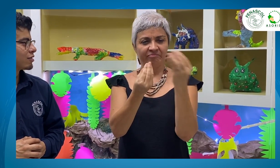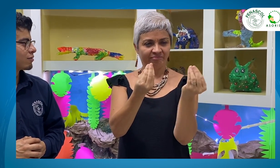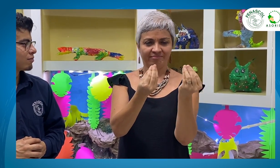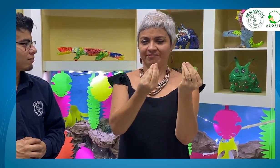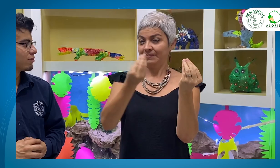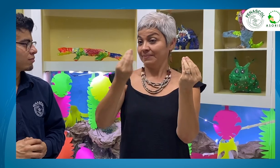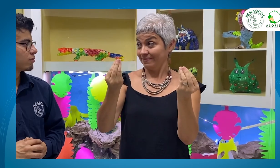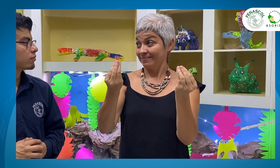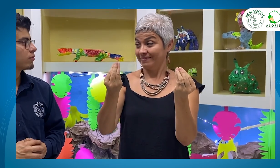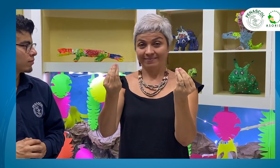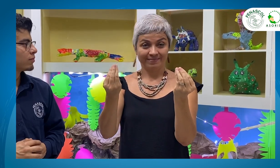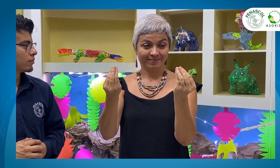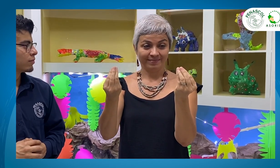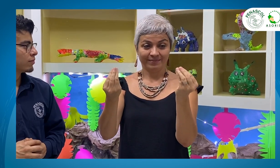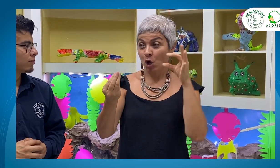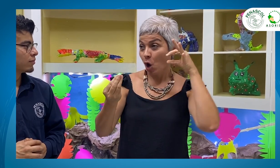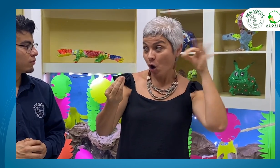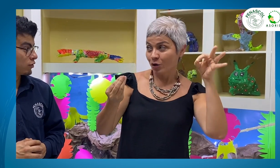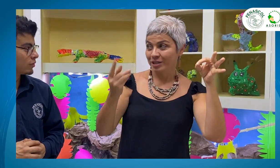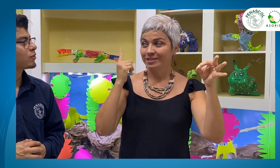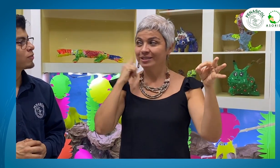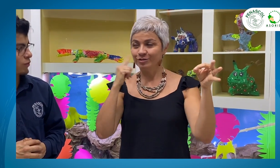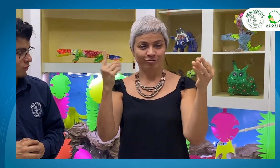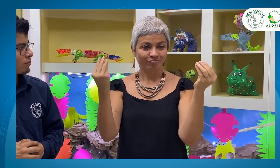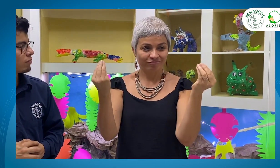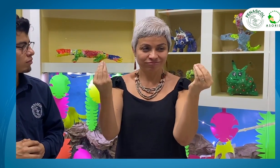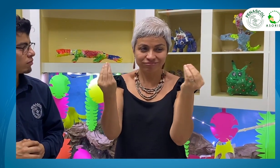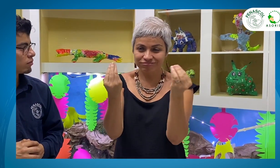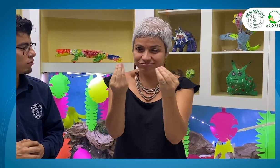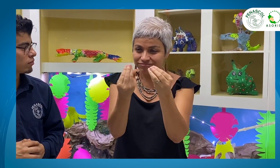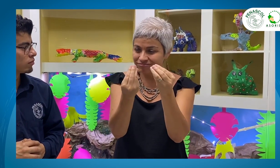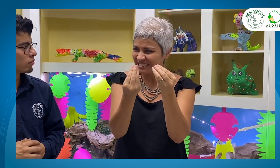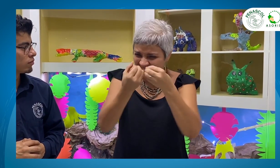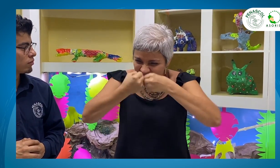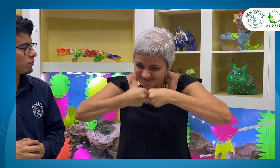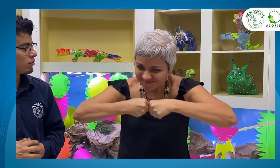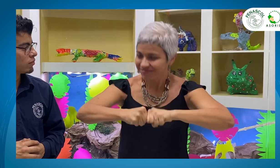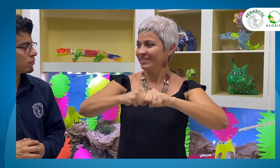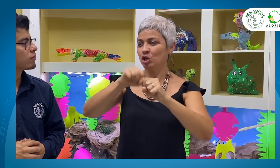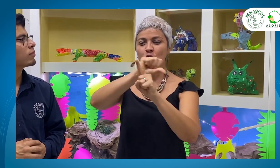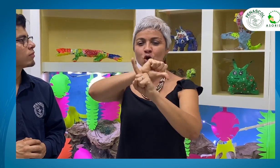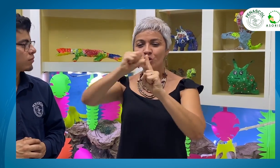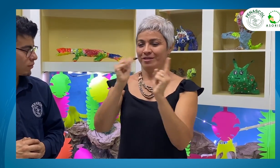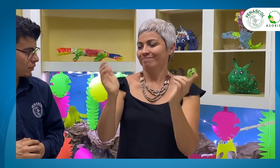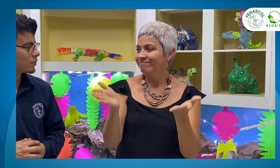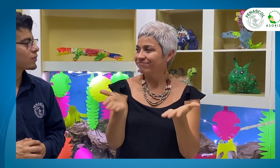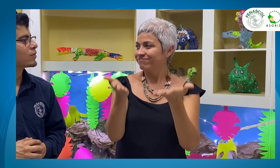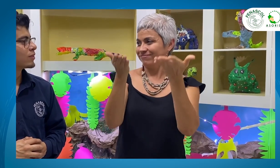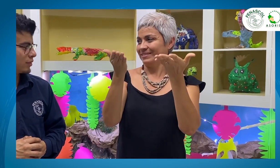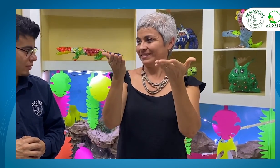Sino desde la cercanía de los oyentes y los sordos para el mejoramiento social. Es por eso que se debe generar